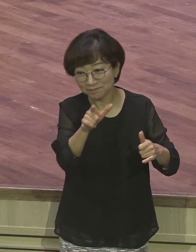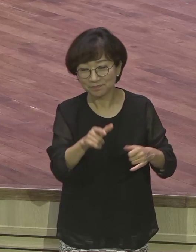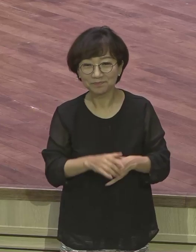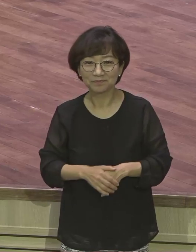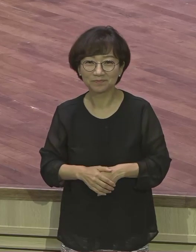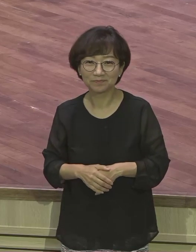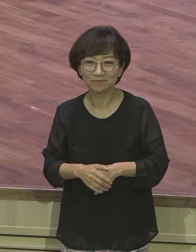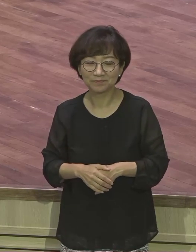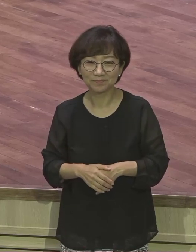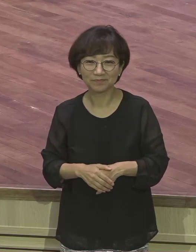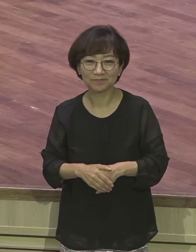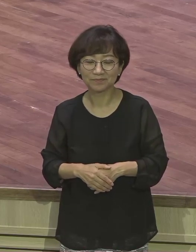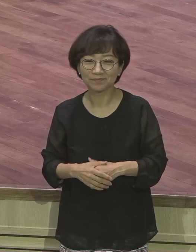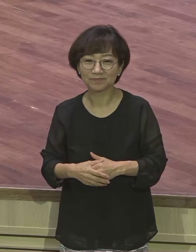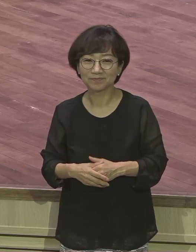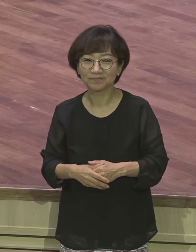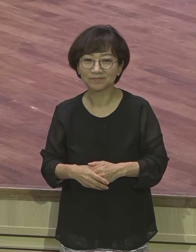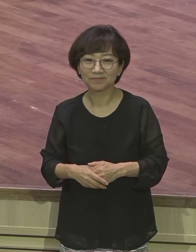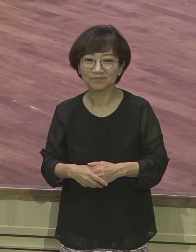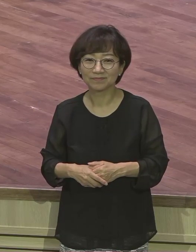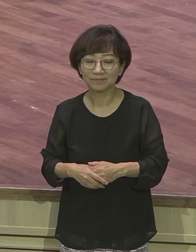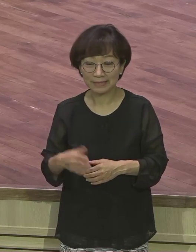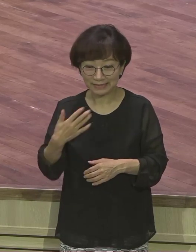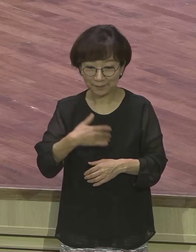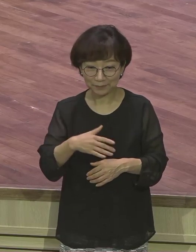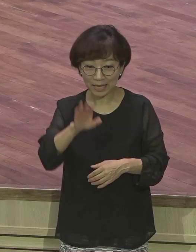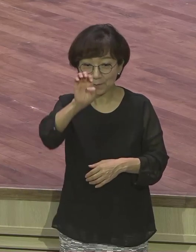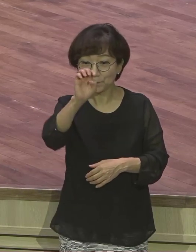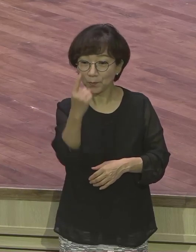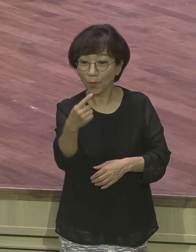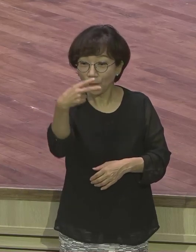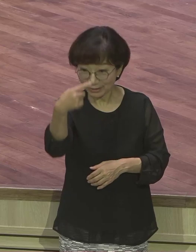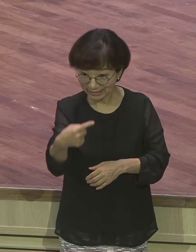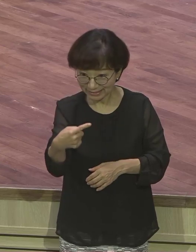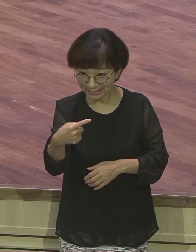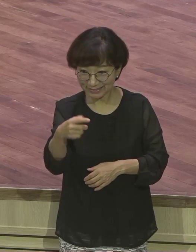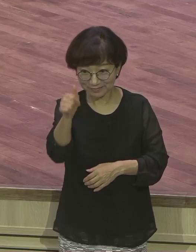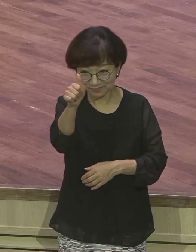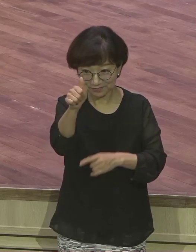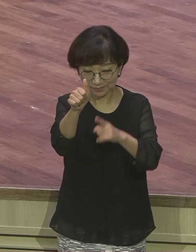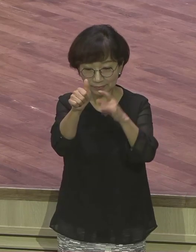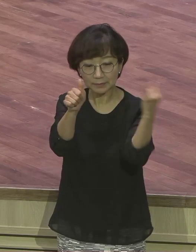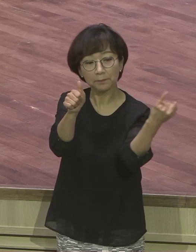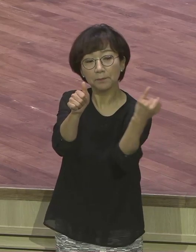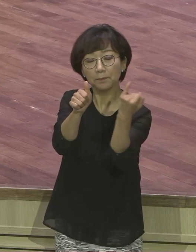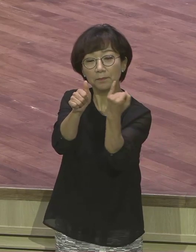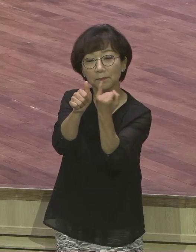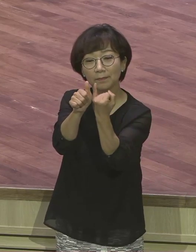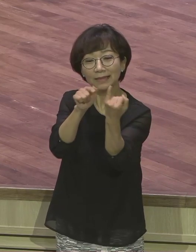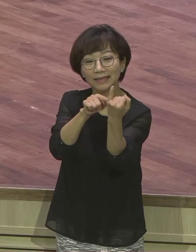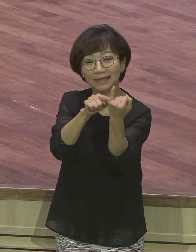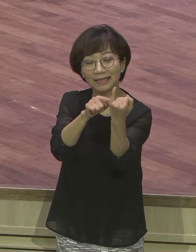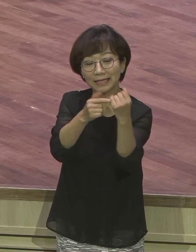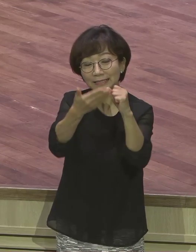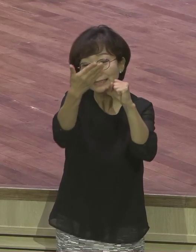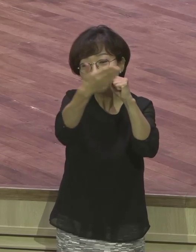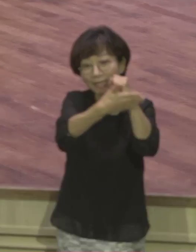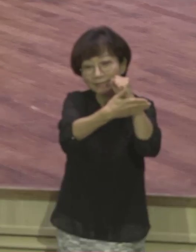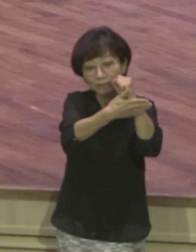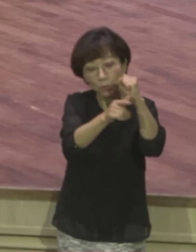드리머 꿈꾸는 사람 그 부인 사진 밑에는 뭐라고 써놨냐 빌리이브 그렇게 적어놨어요. 빌리이브가 뭐예요? 믿음의